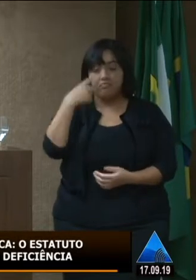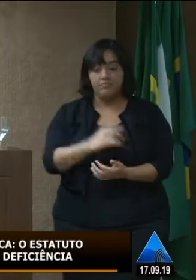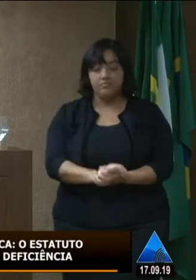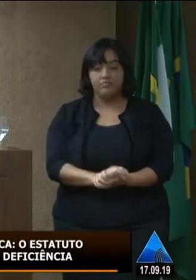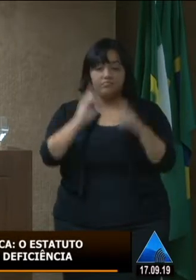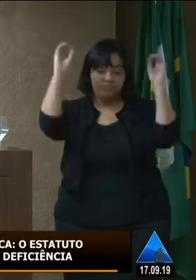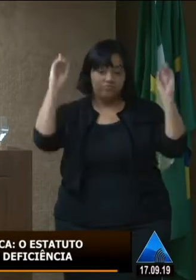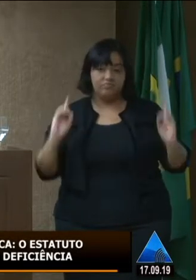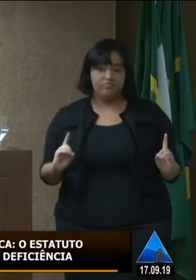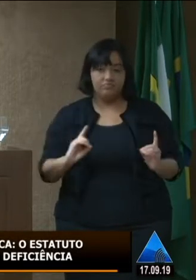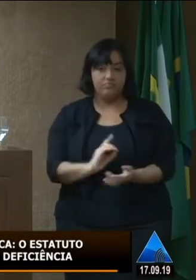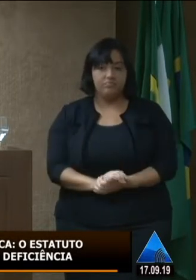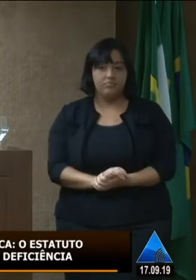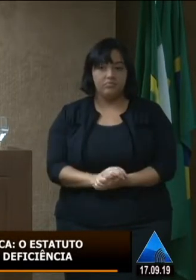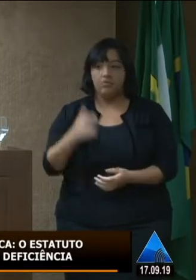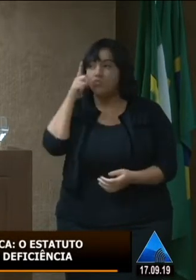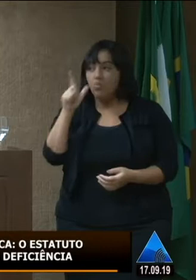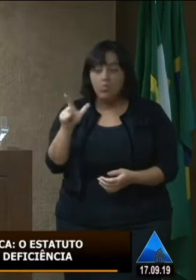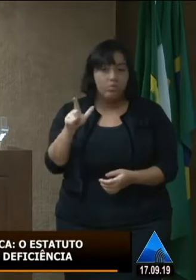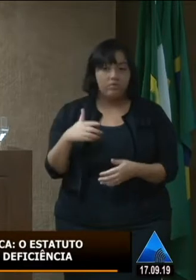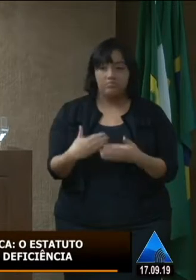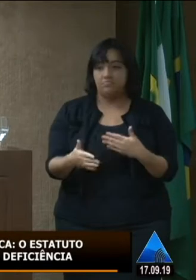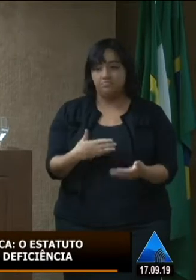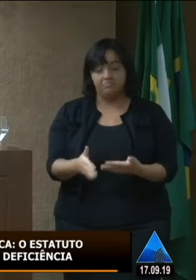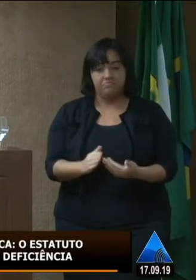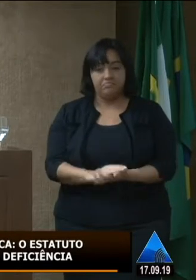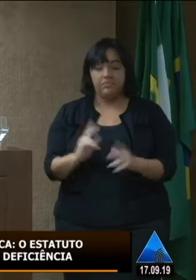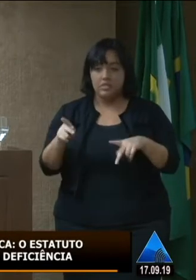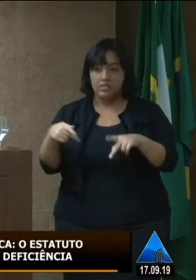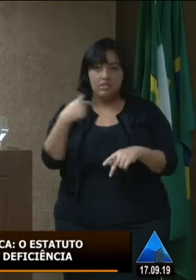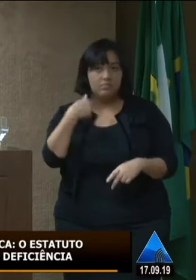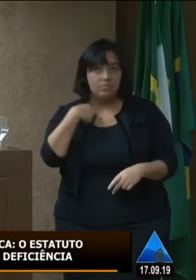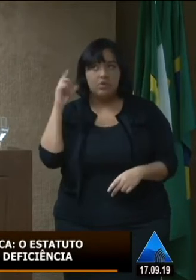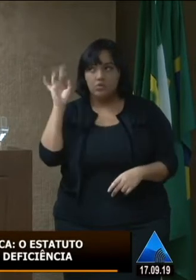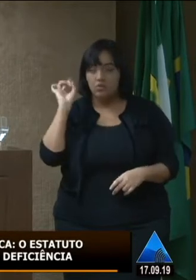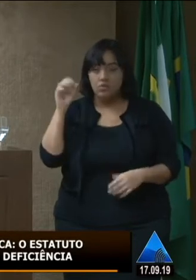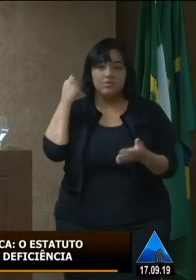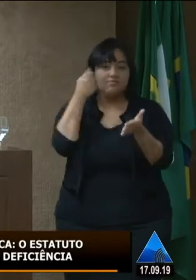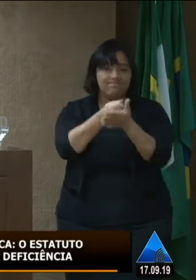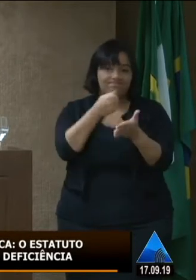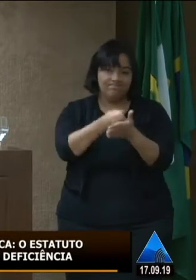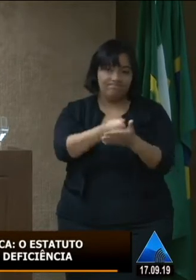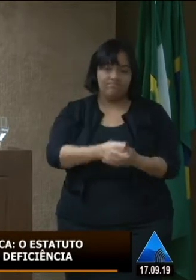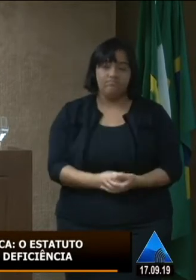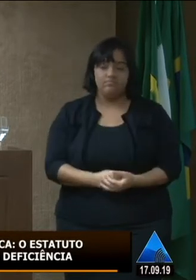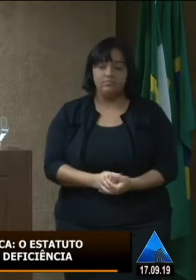terceira graduação, mas nunca consegui por cotas. Sempre eu, pagando, certo?